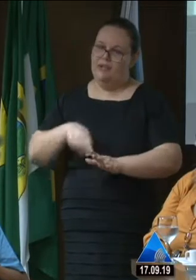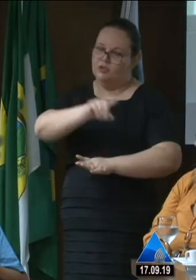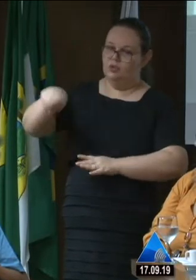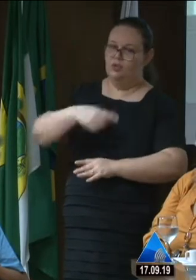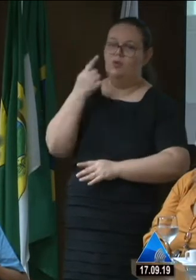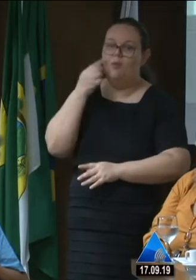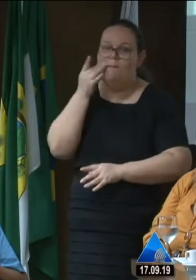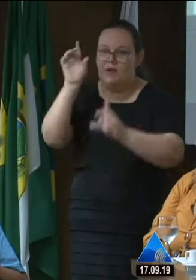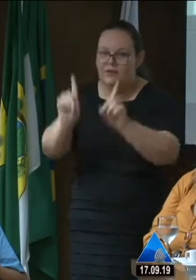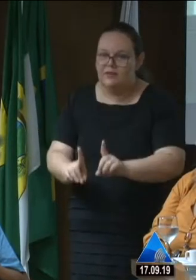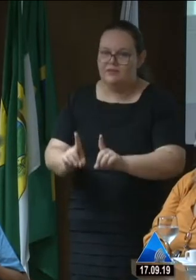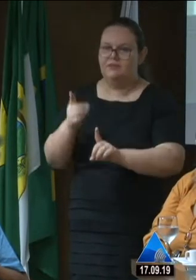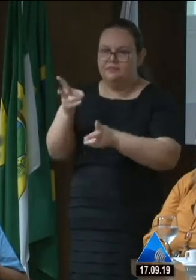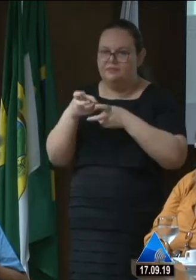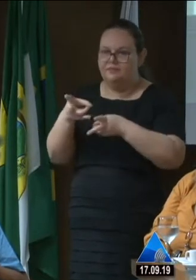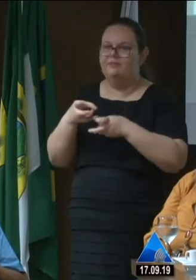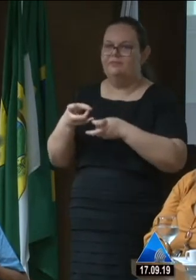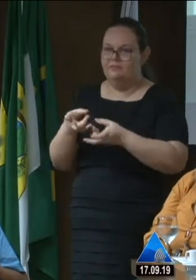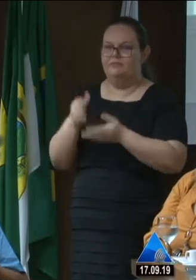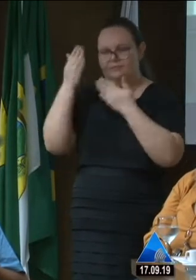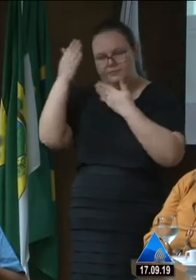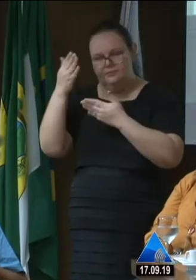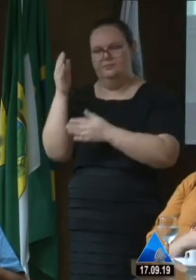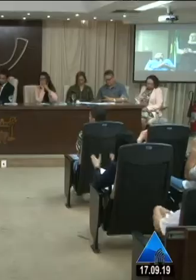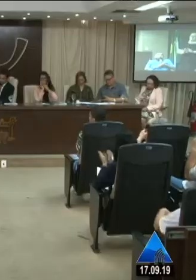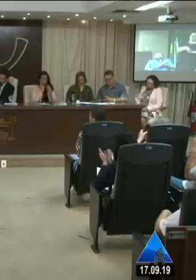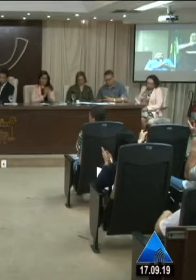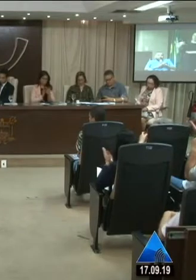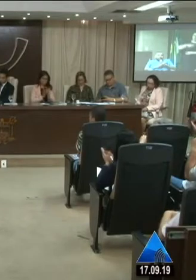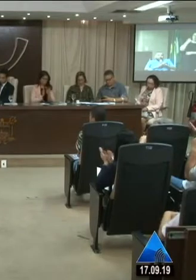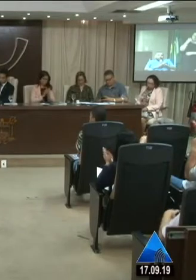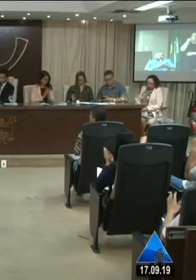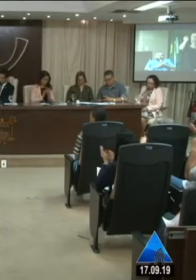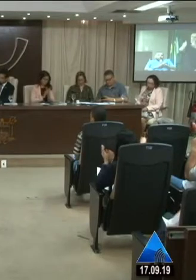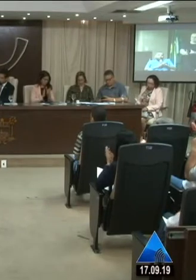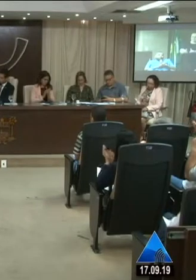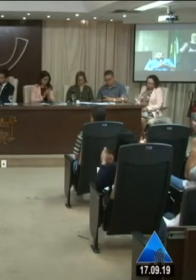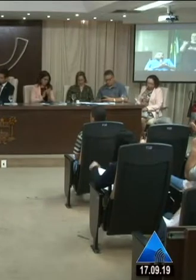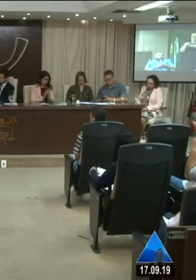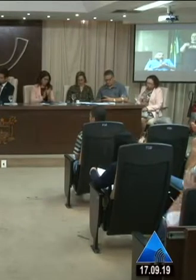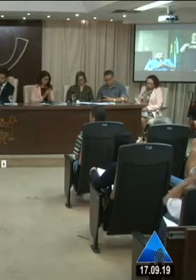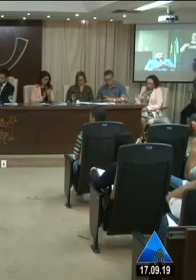pessoas que tem eficiência agradeço agradeço Adalbert